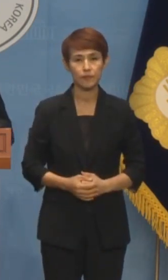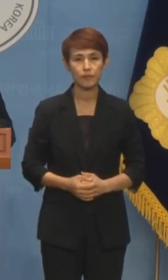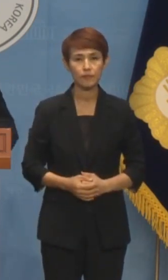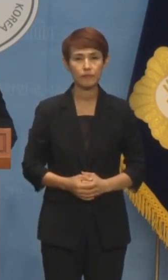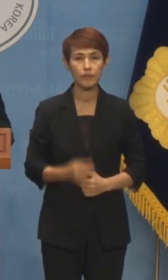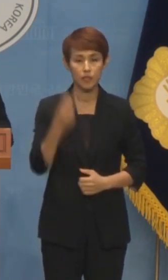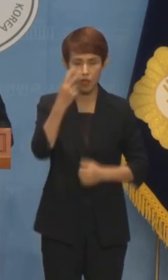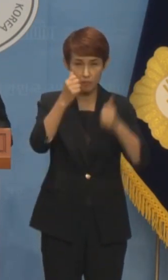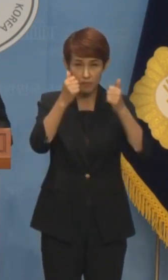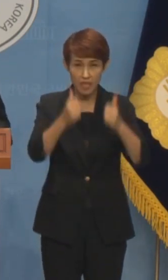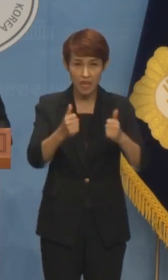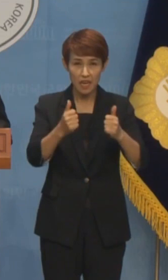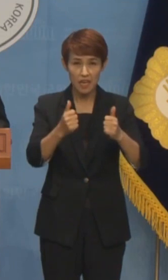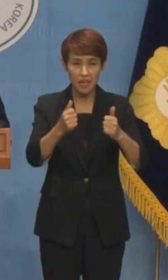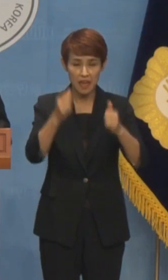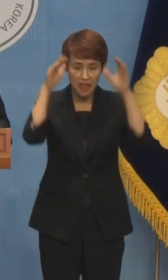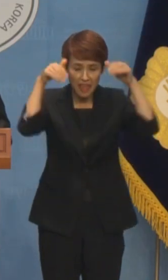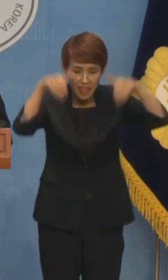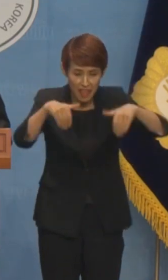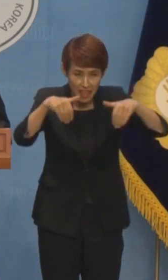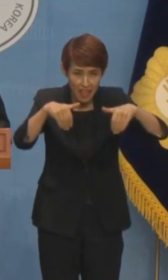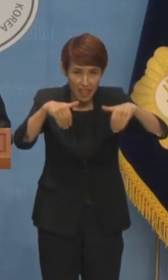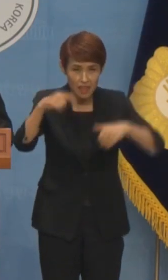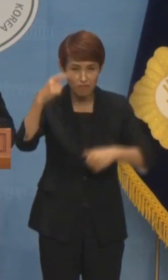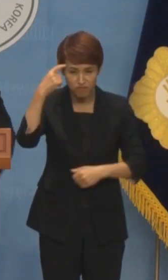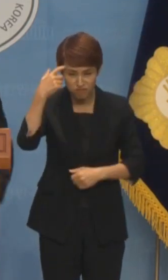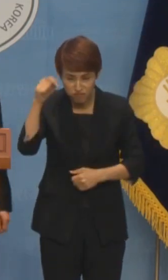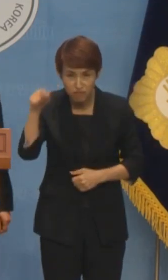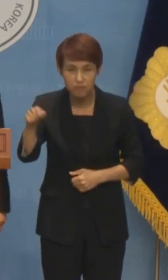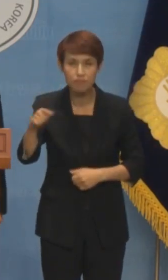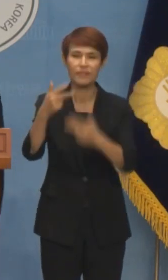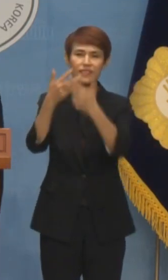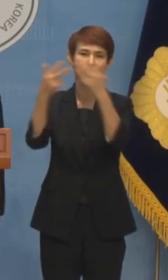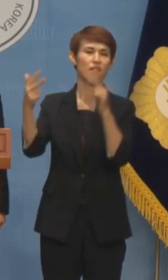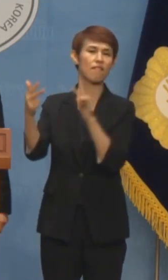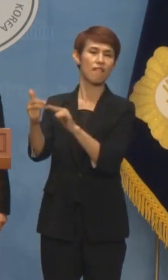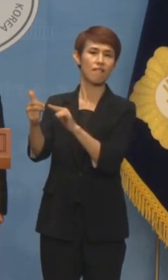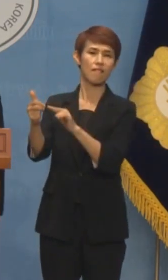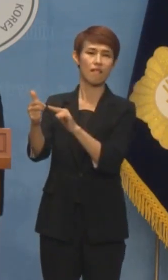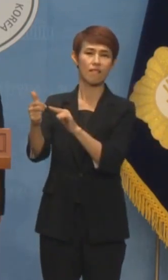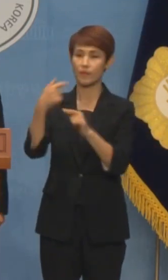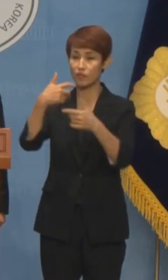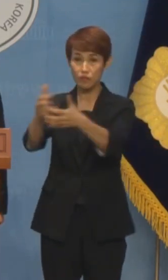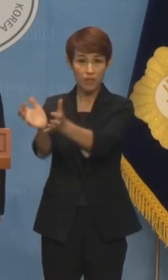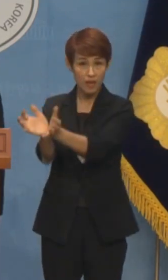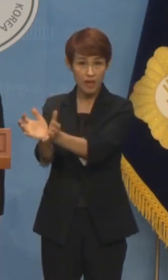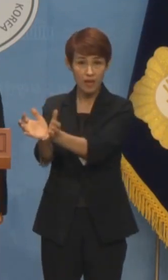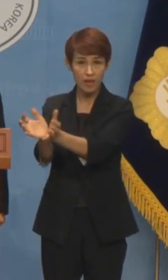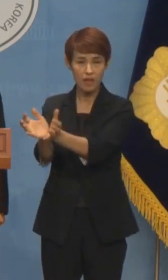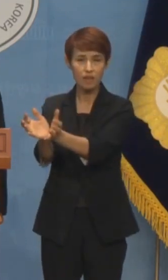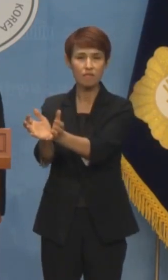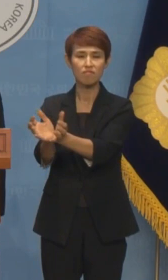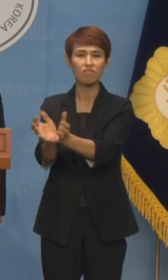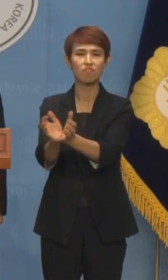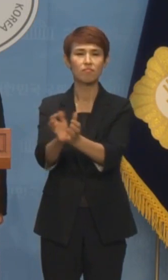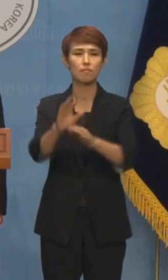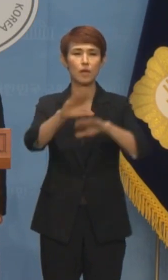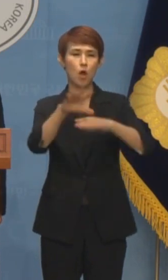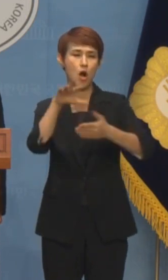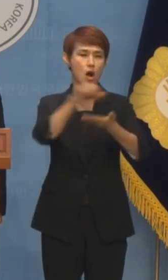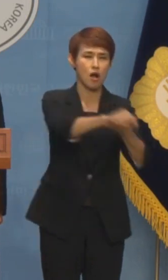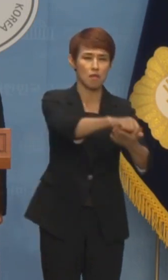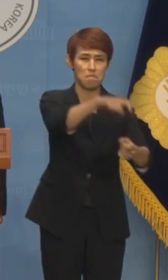검찰의 애완견이라는 언론관을 가진 이재명 대표와 민주당이 언론을 장악하기 위한